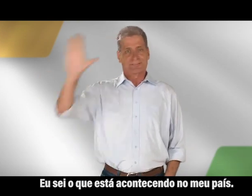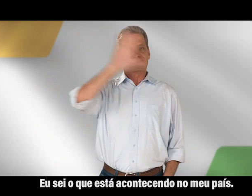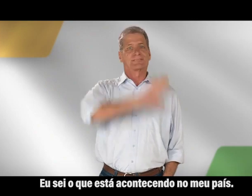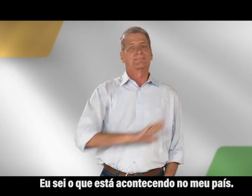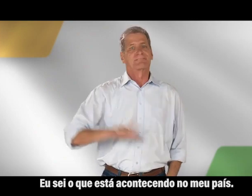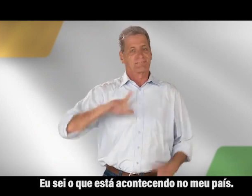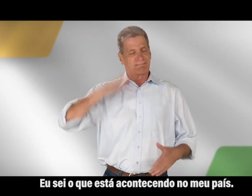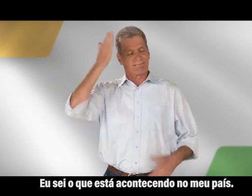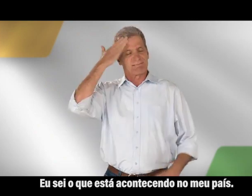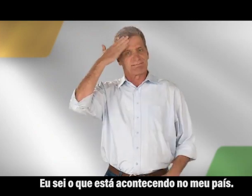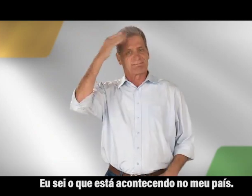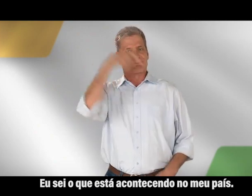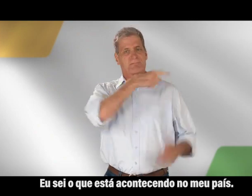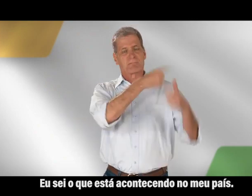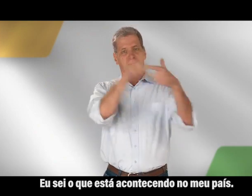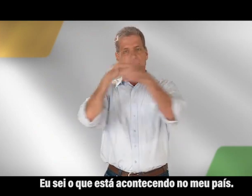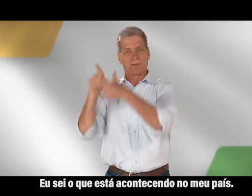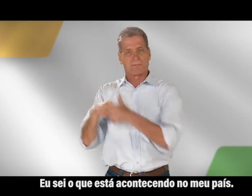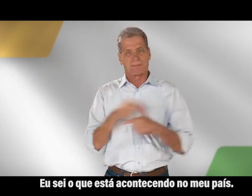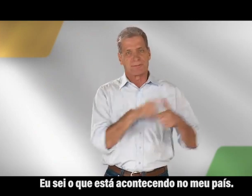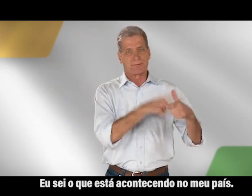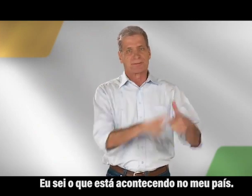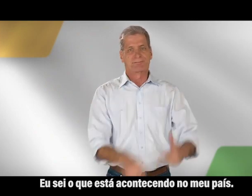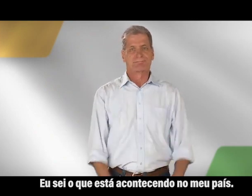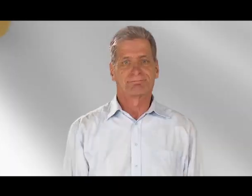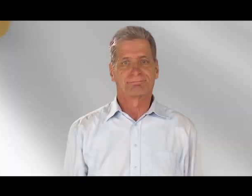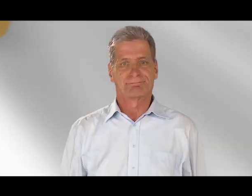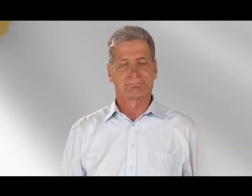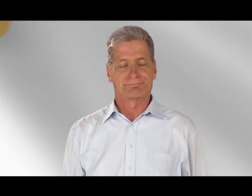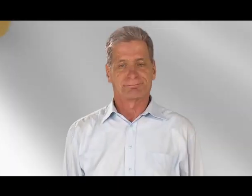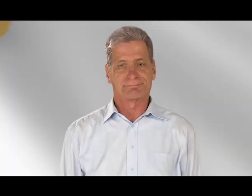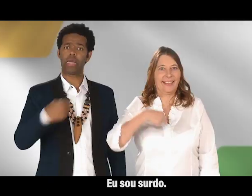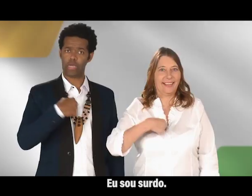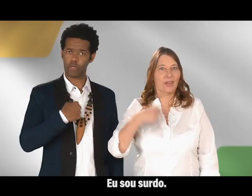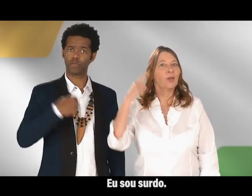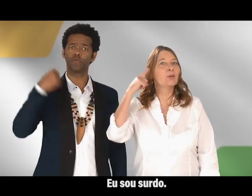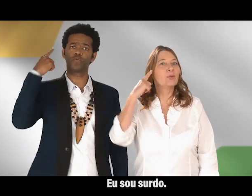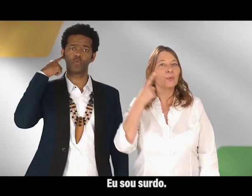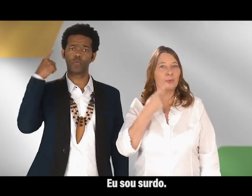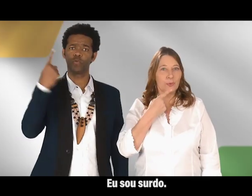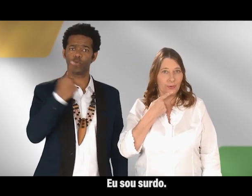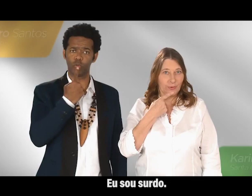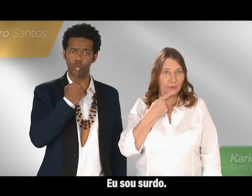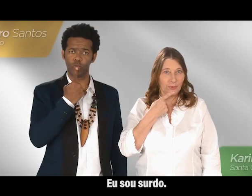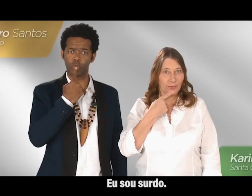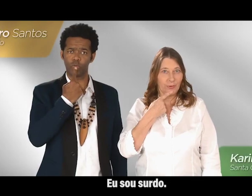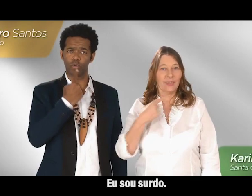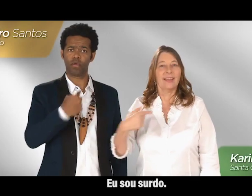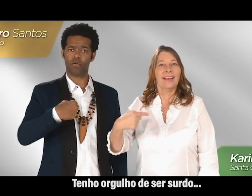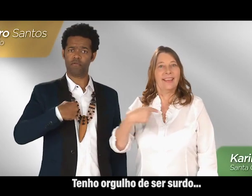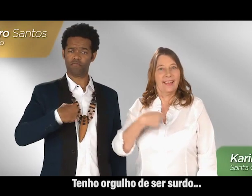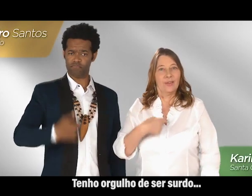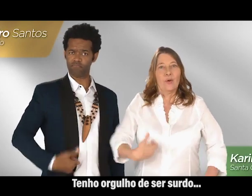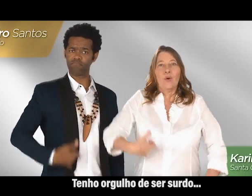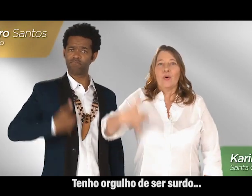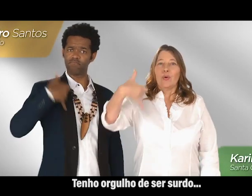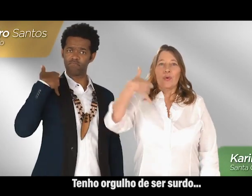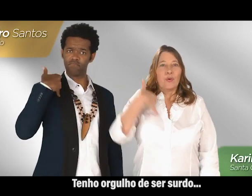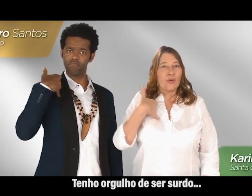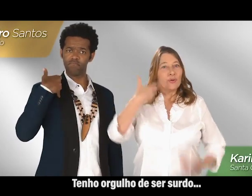acontecendo no meu país, eu sou surdo, tenho orgulho de ser